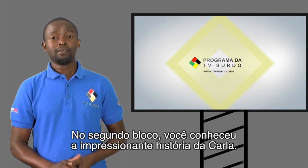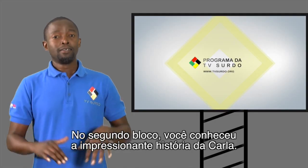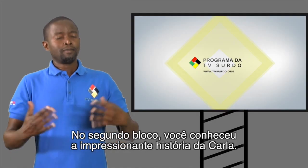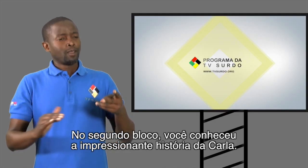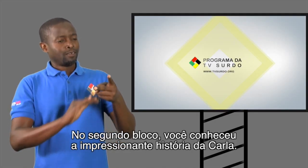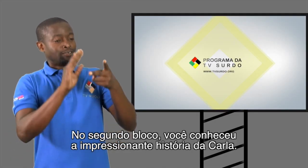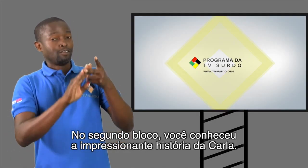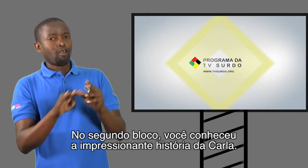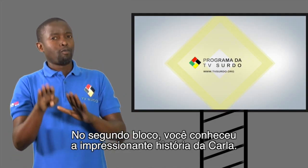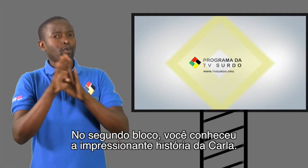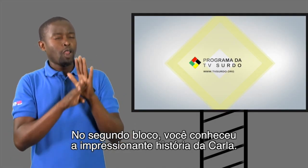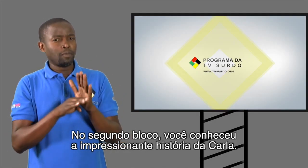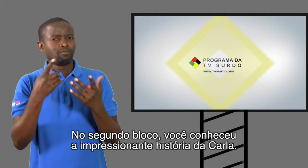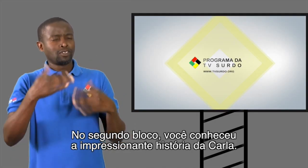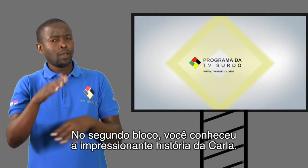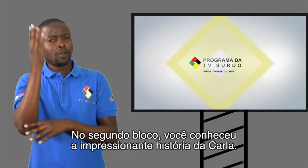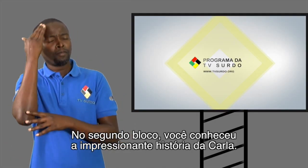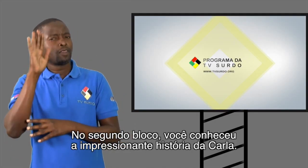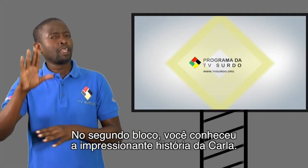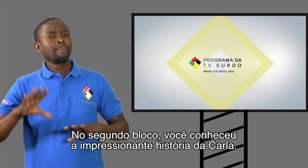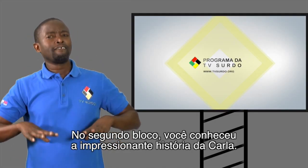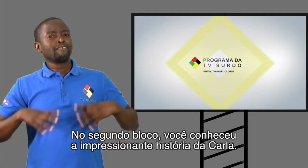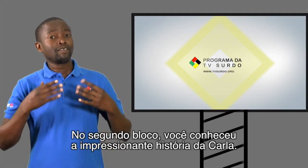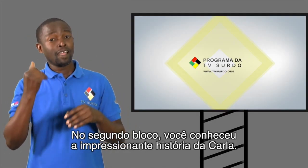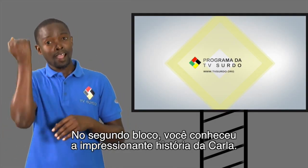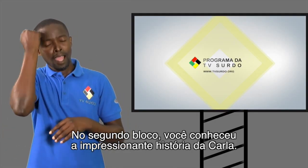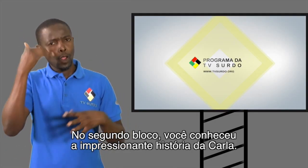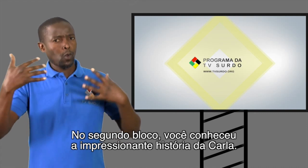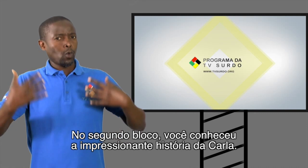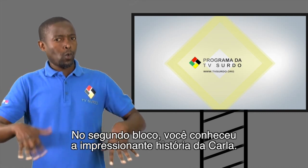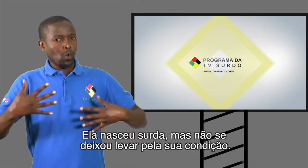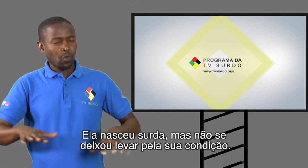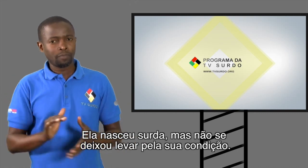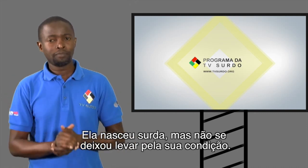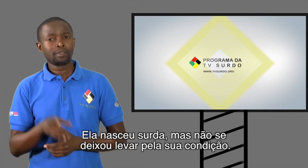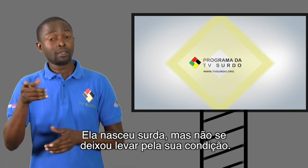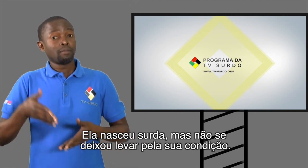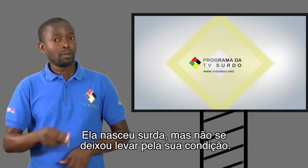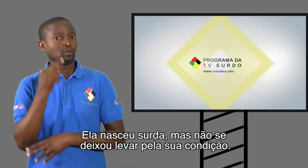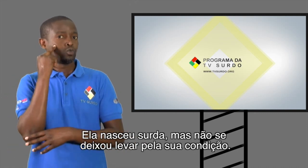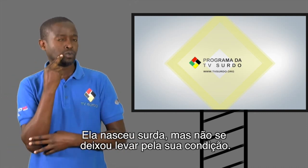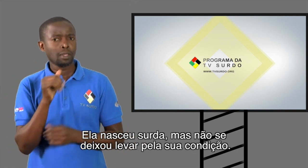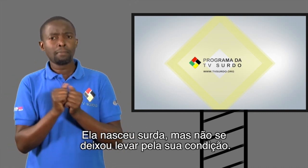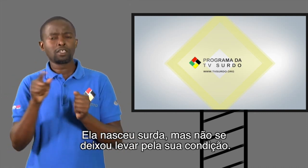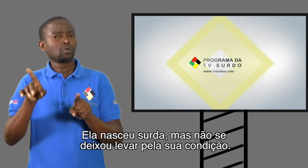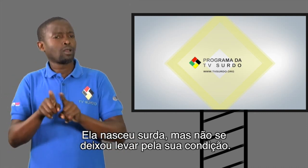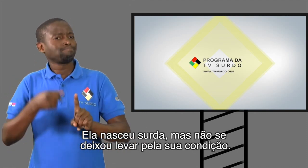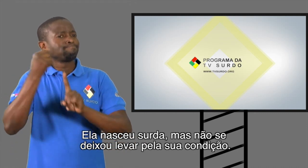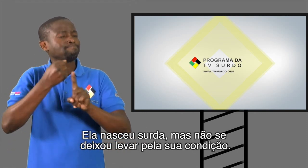No segundo bloco, você conheceu a impressionante história da Carla. Ela nasceu surda,